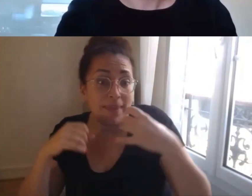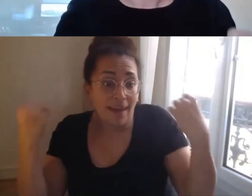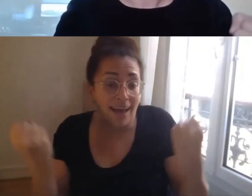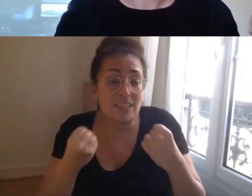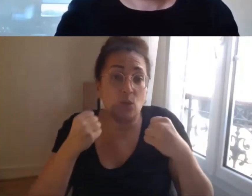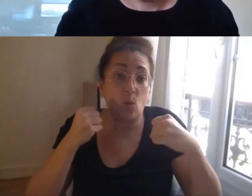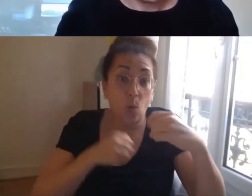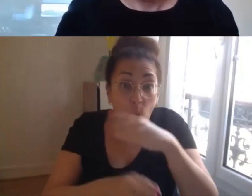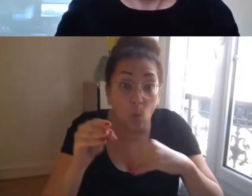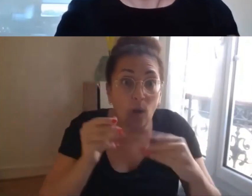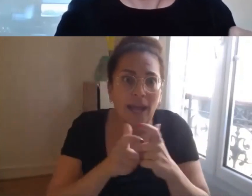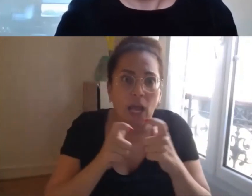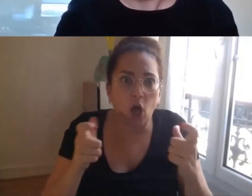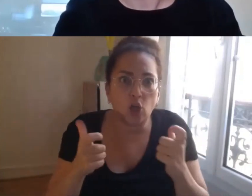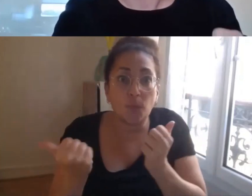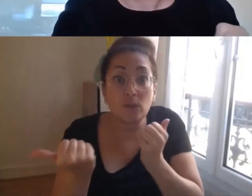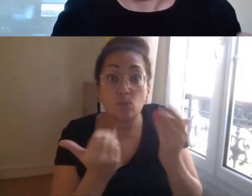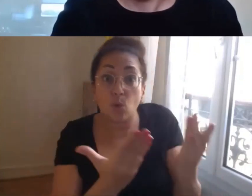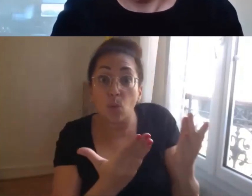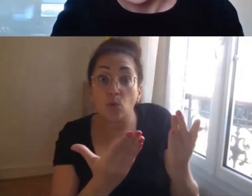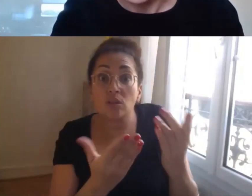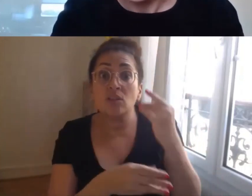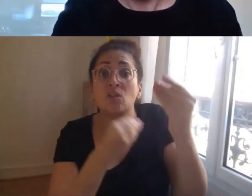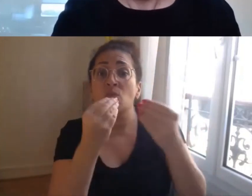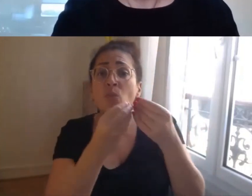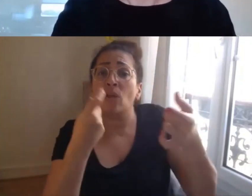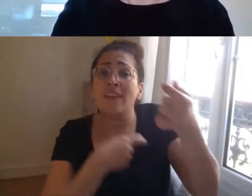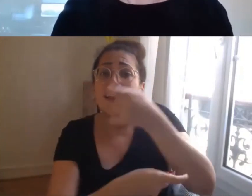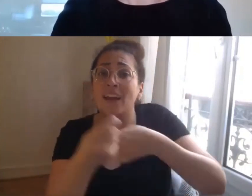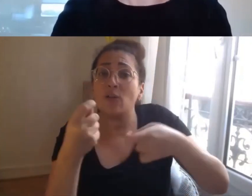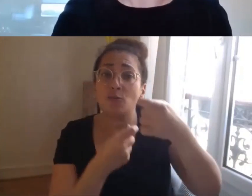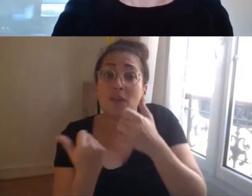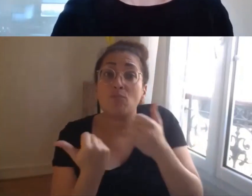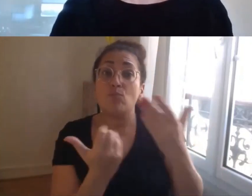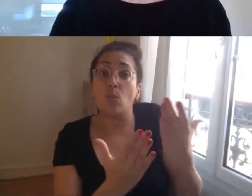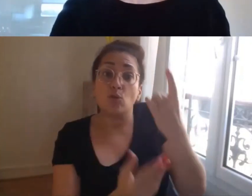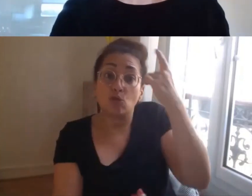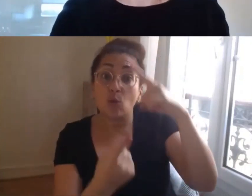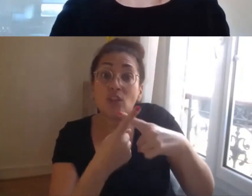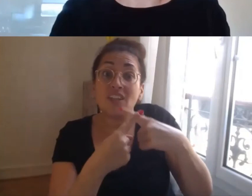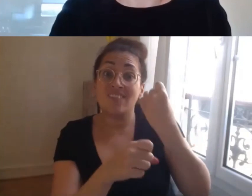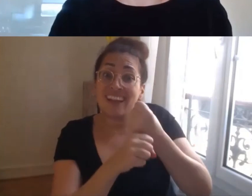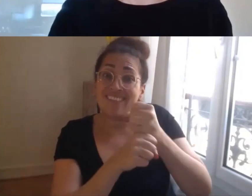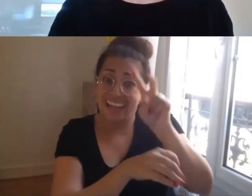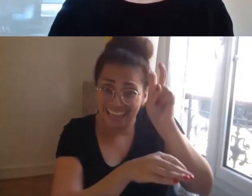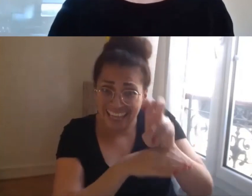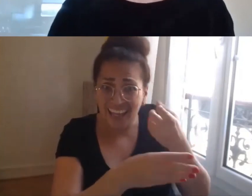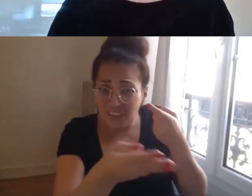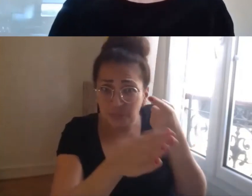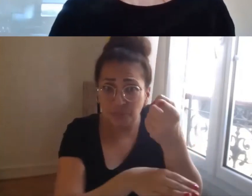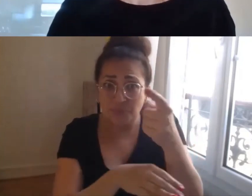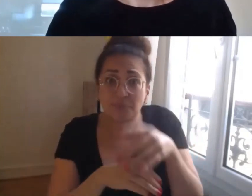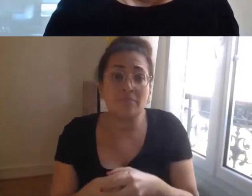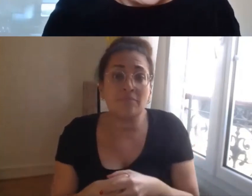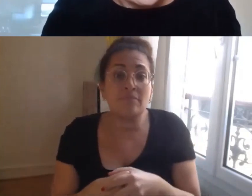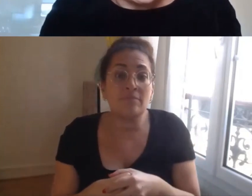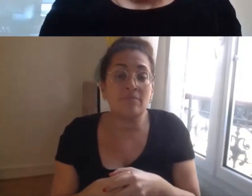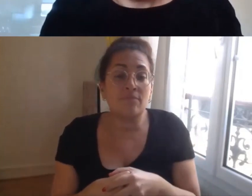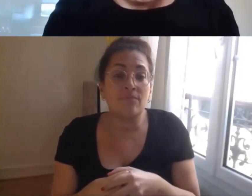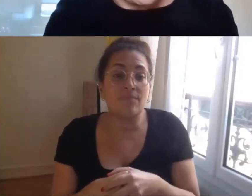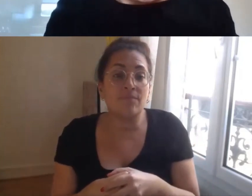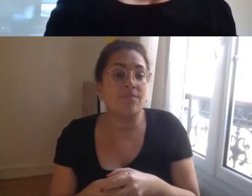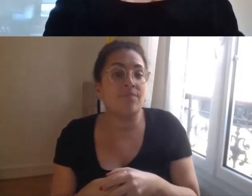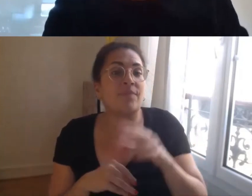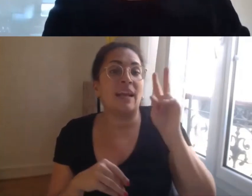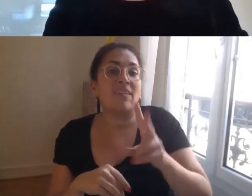entreprises au monde économique pour pouvoir soutenir les emplois dire cela ce n pas si facile